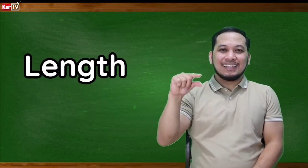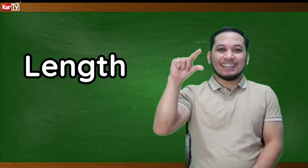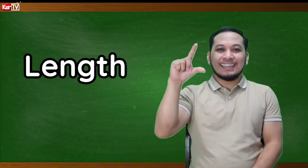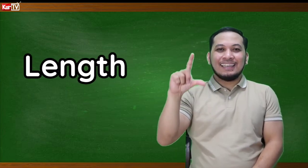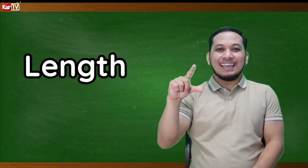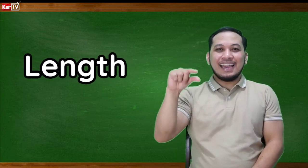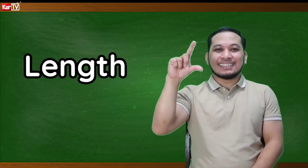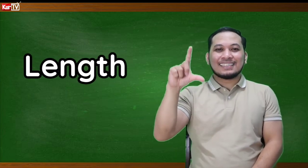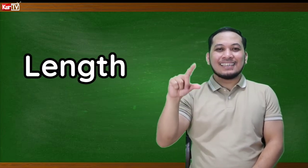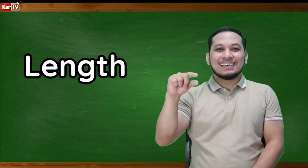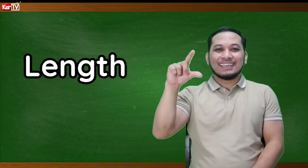Length.